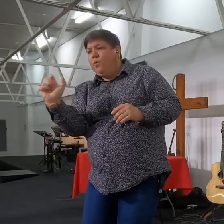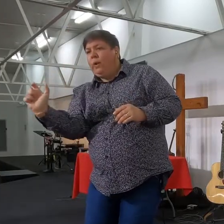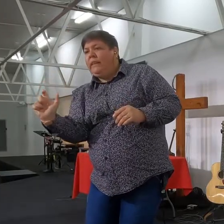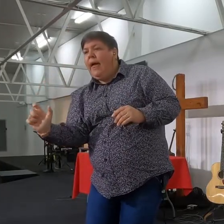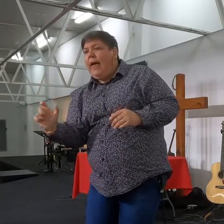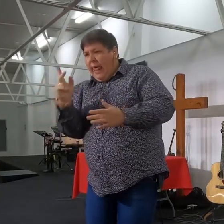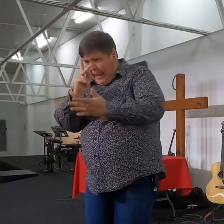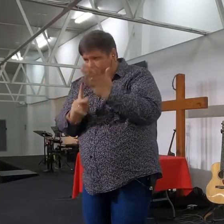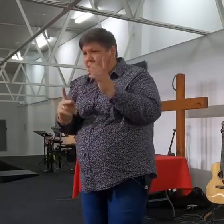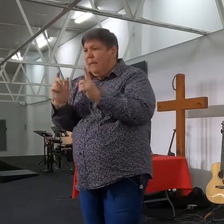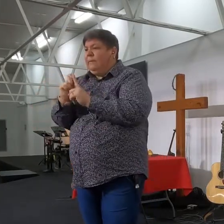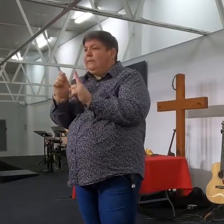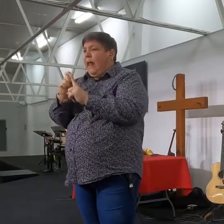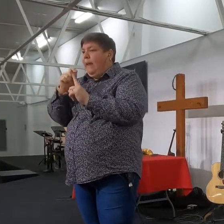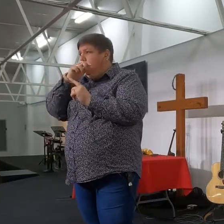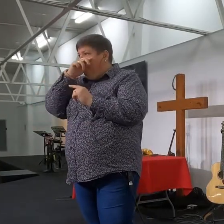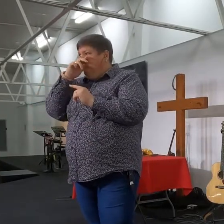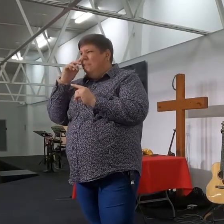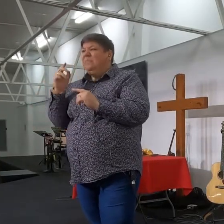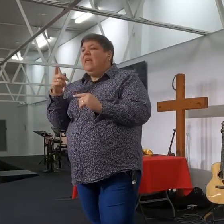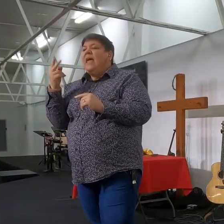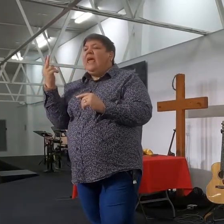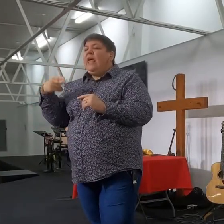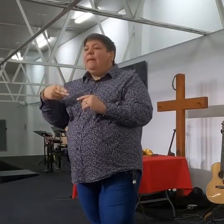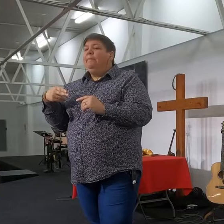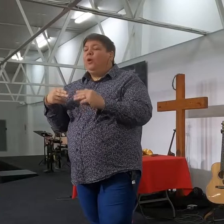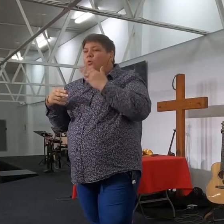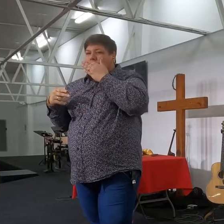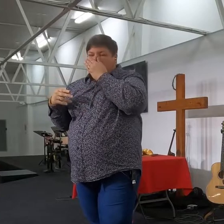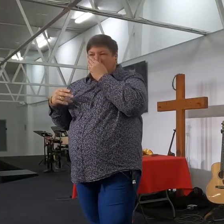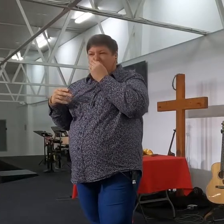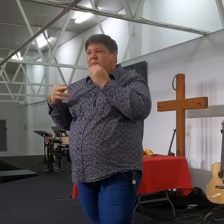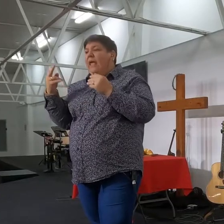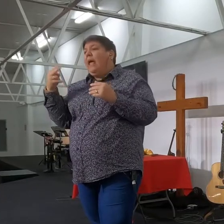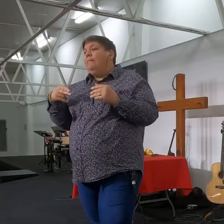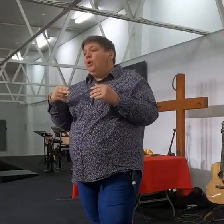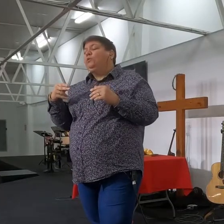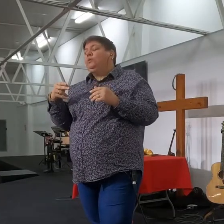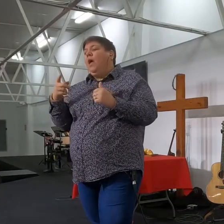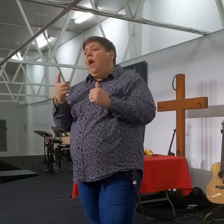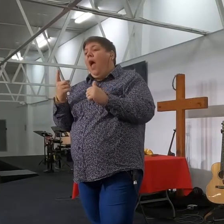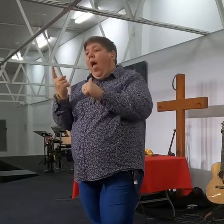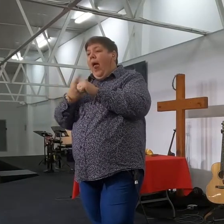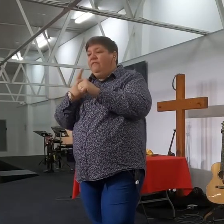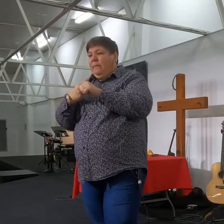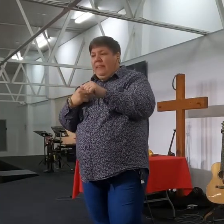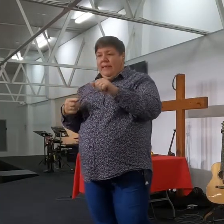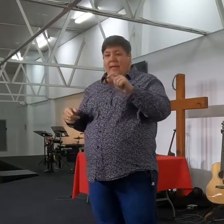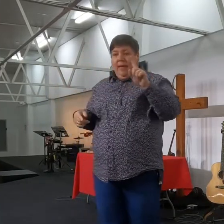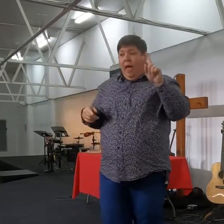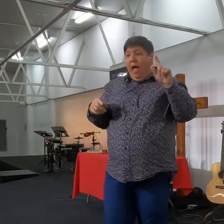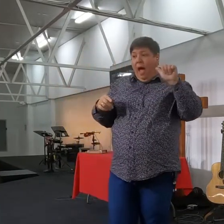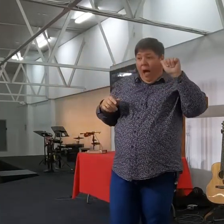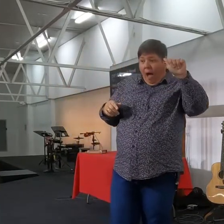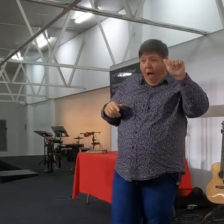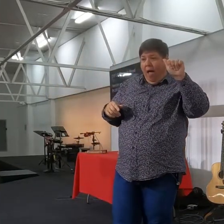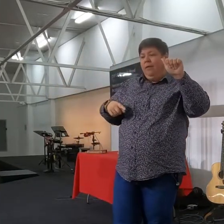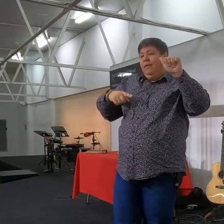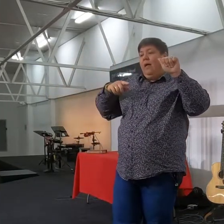die, hy die Hebreuse alfabet letter gevat, alfabet gevat, en hy het die eerste ene gevat, Alef, en dan in die Hebreuse kan